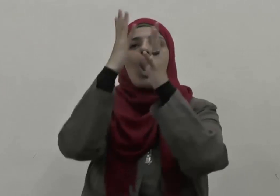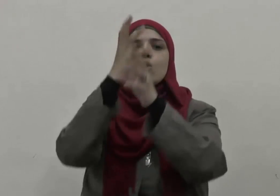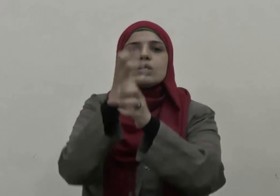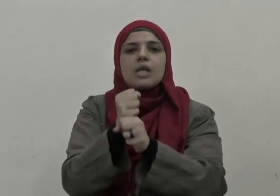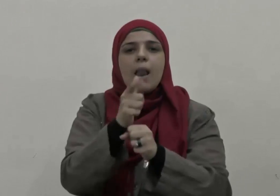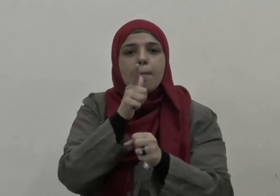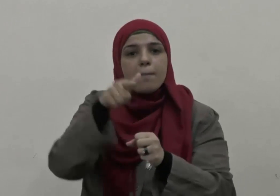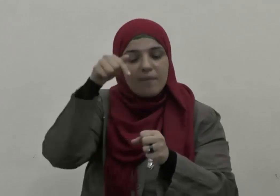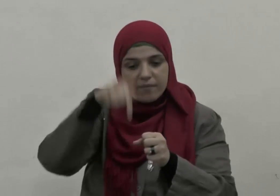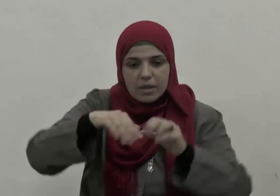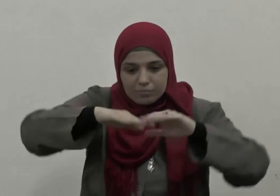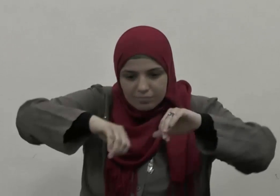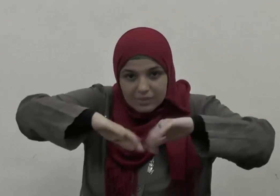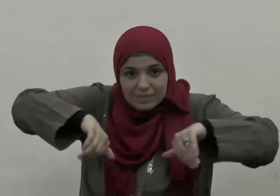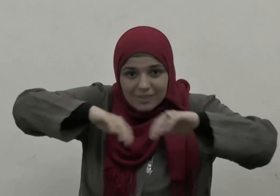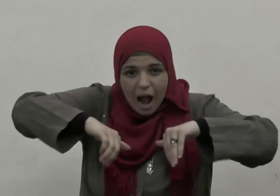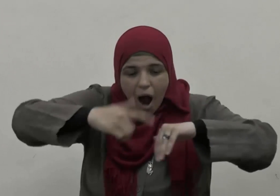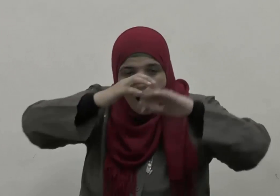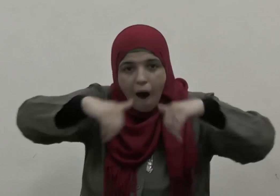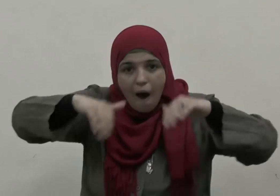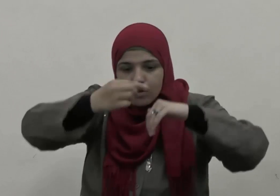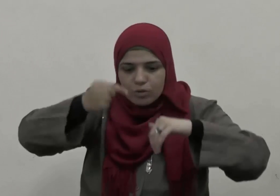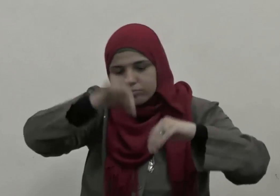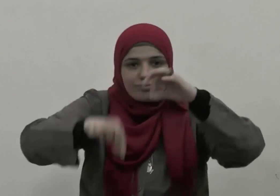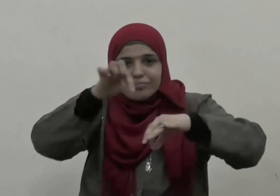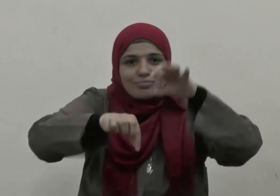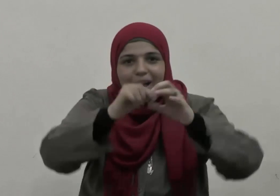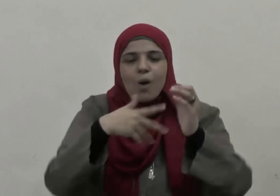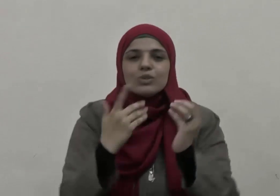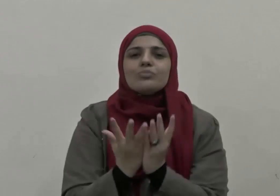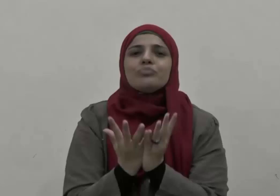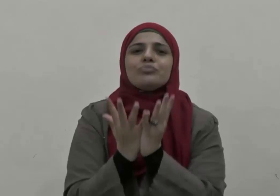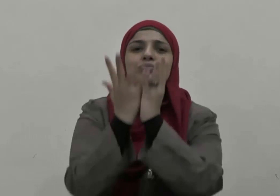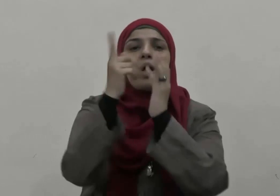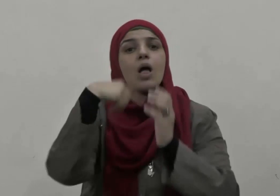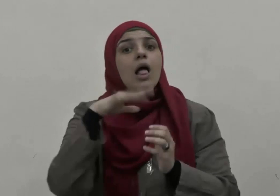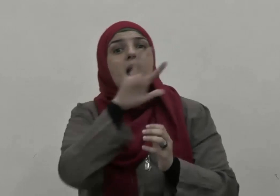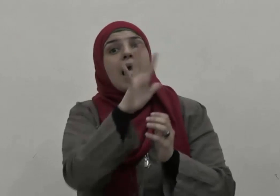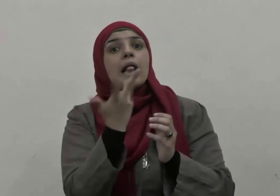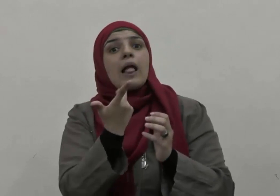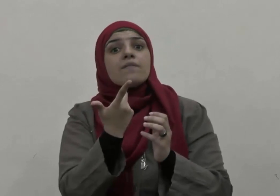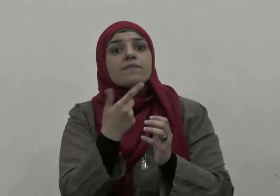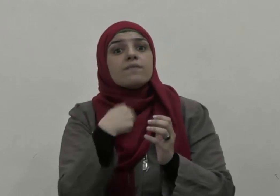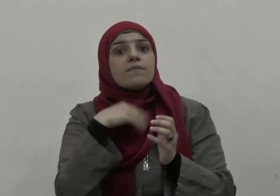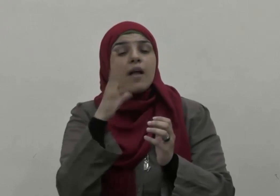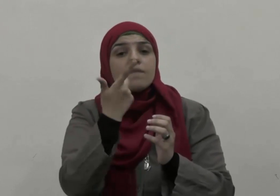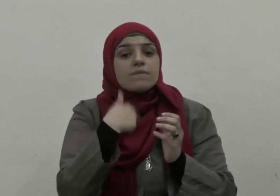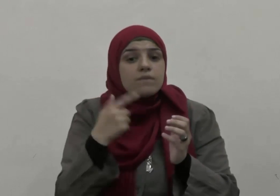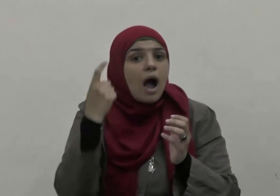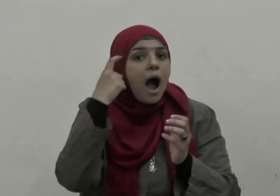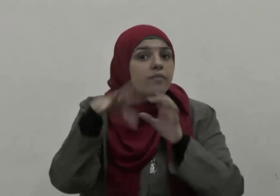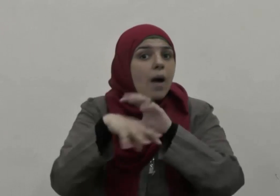الله عليه وسلم أن أحفر لها وقال فإذا فرغت فأتني